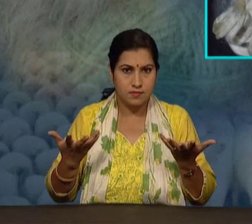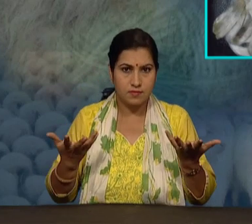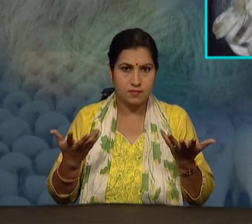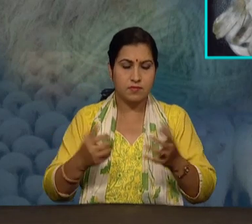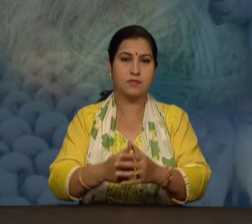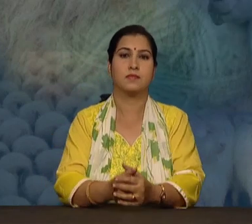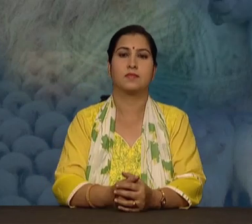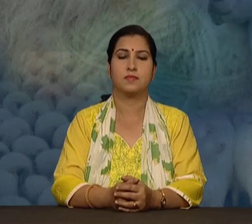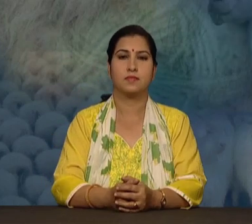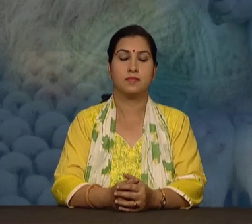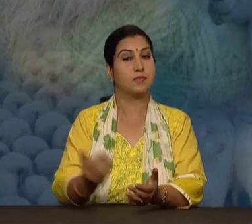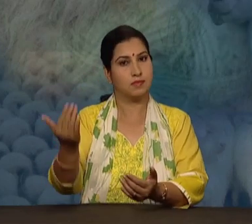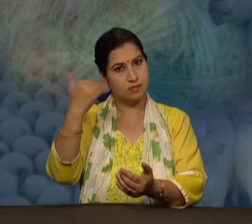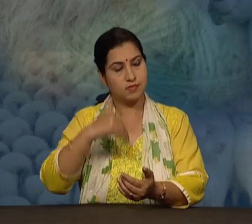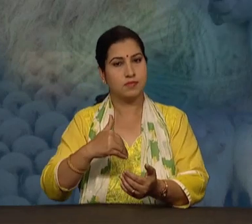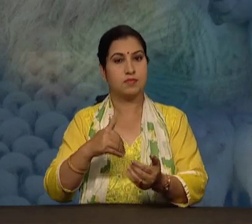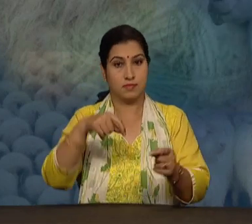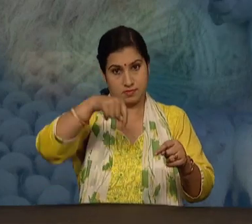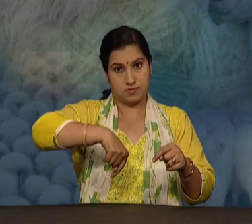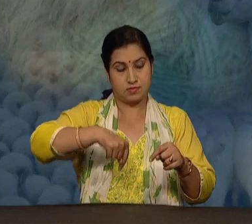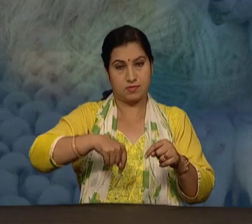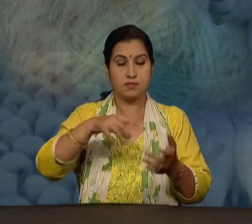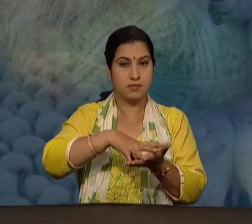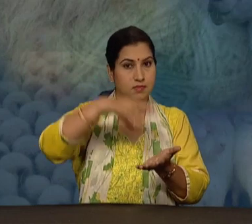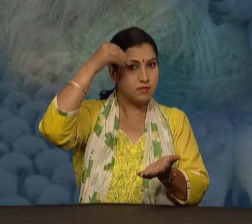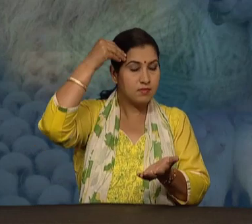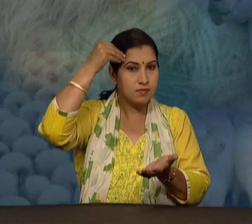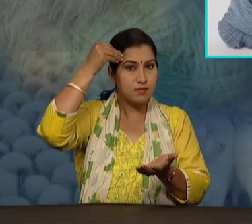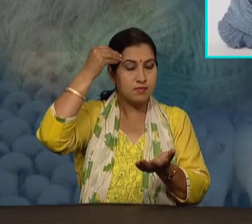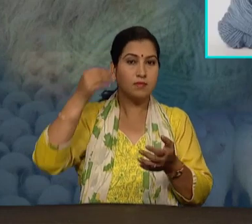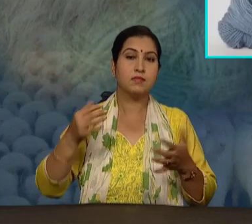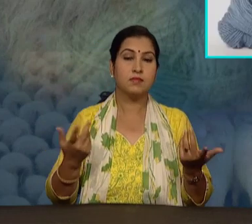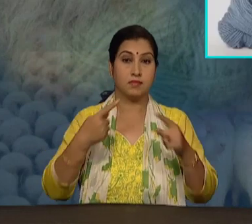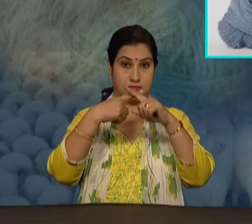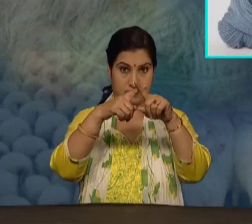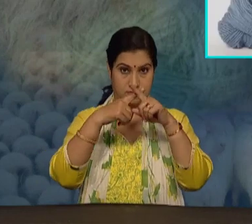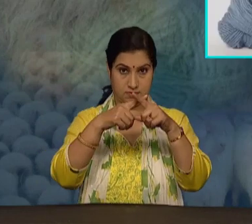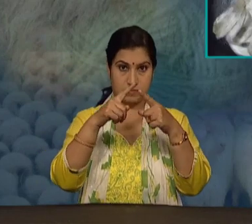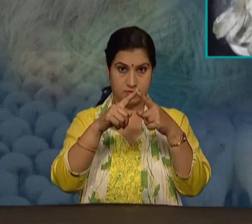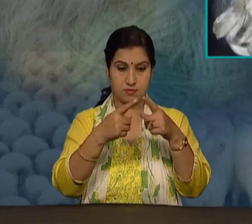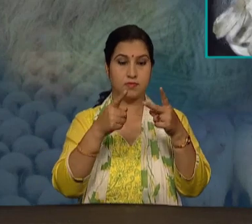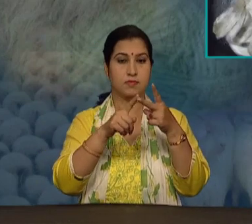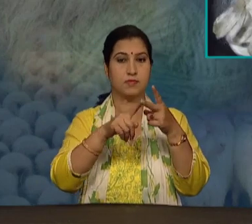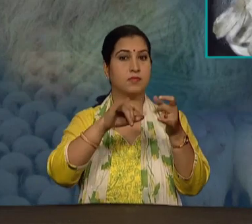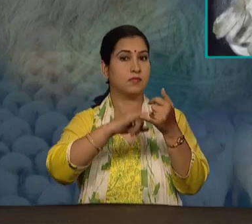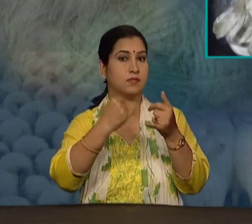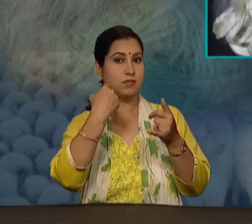आईए, आज हम जानते हैं उन वर रेशम के विशय में